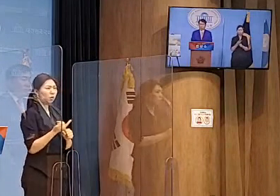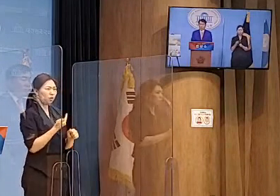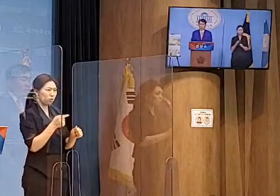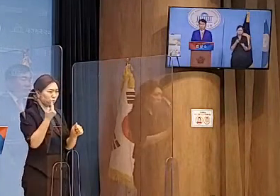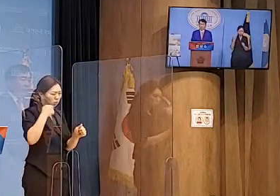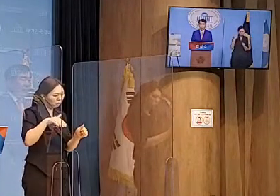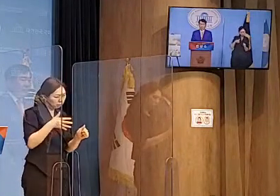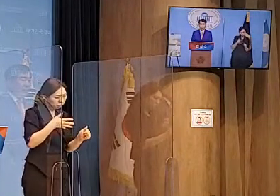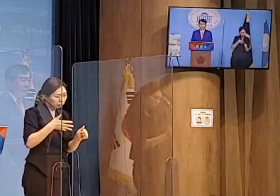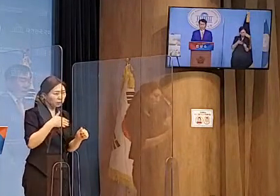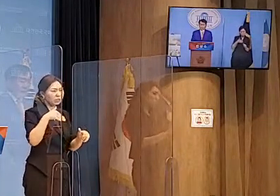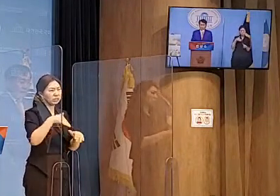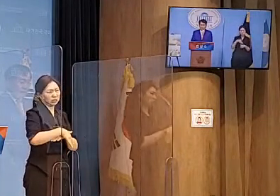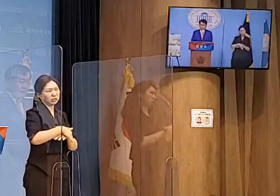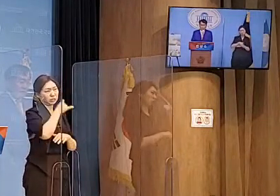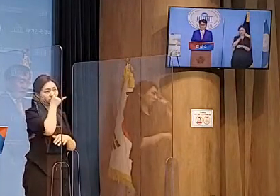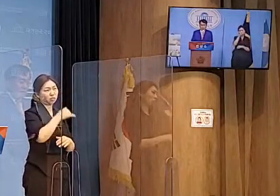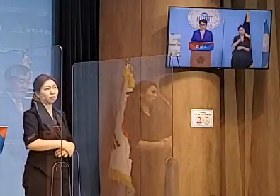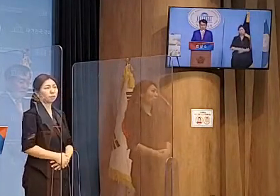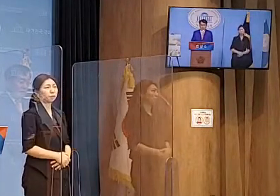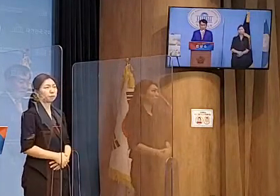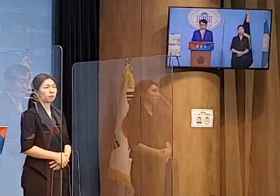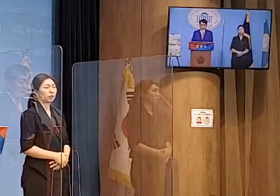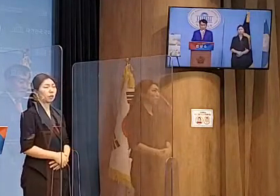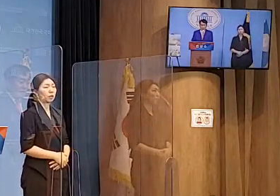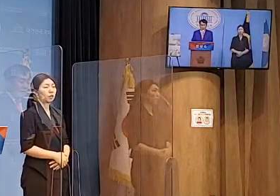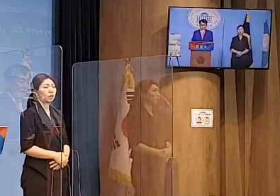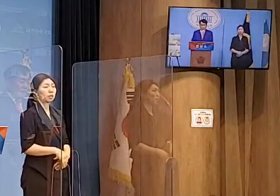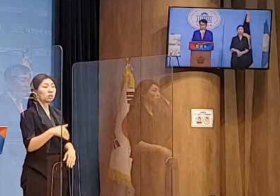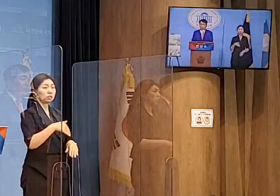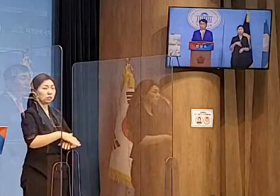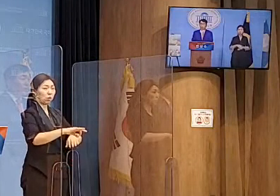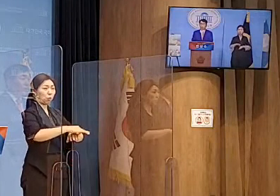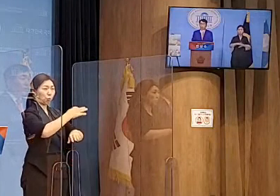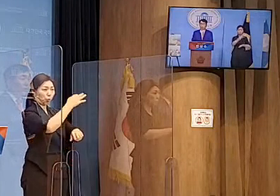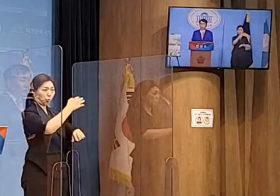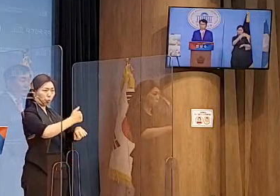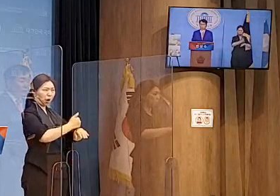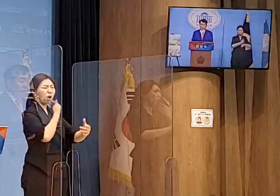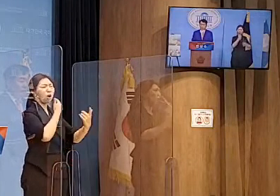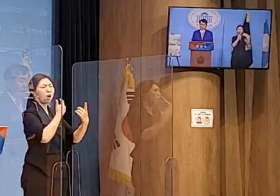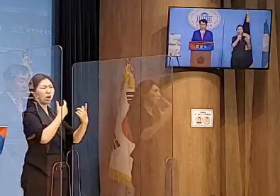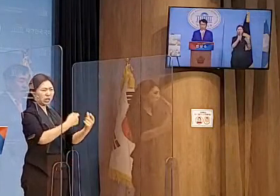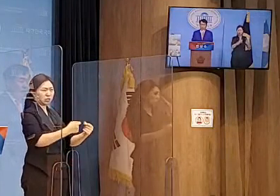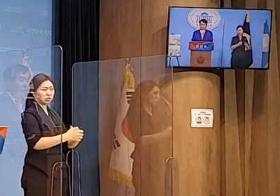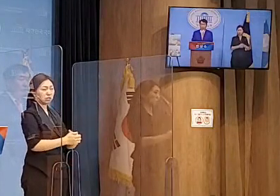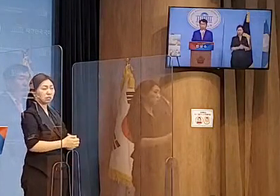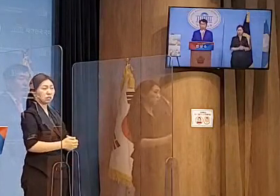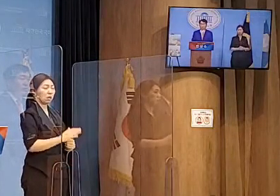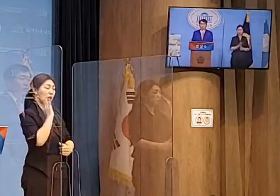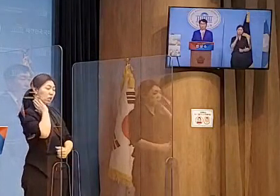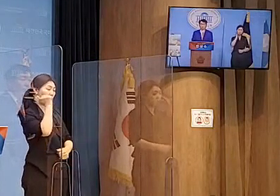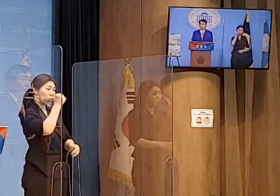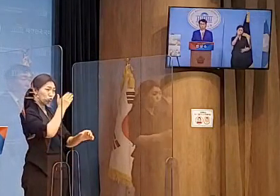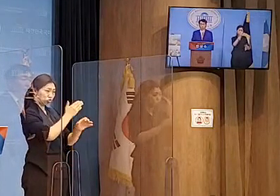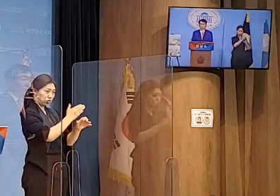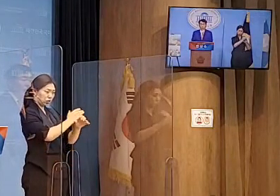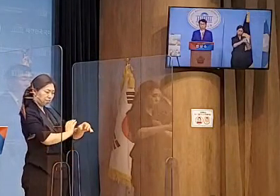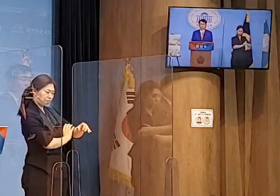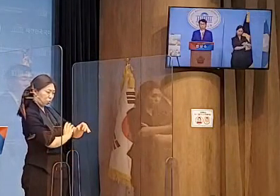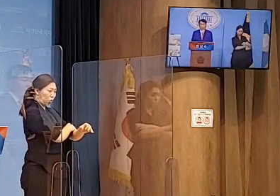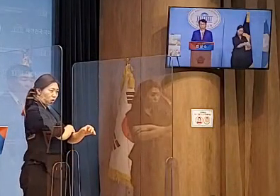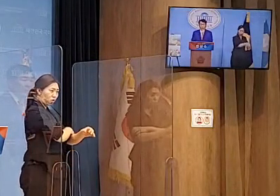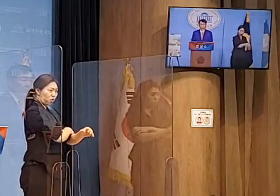것입니다. 이러한 제왕적 권력 집중형 대통령제를 권력 분산형으로